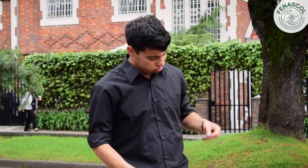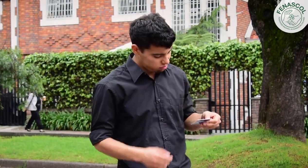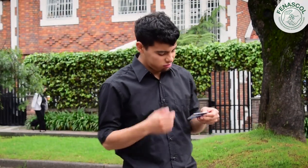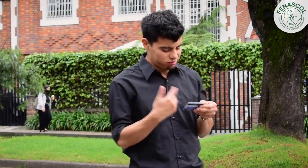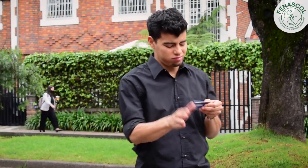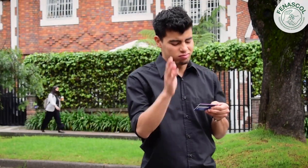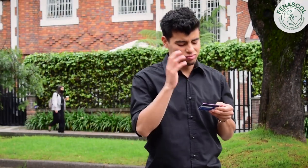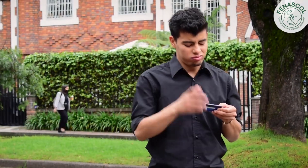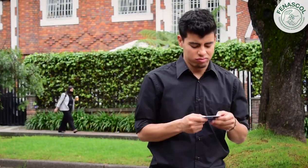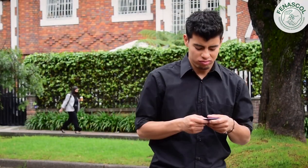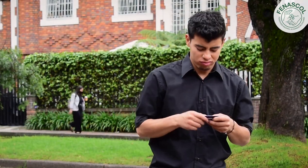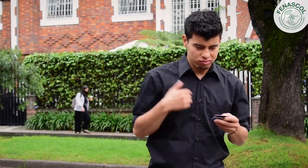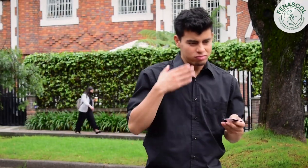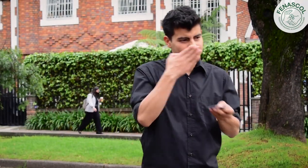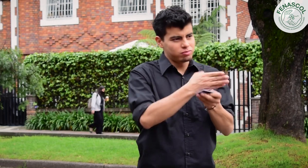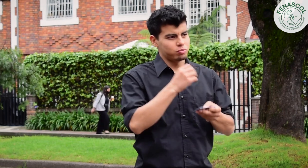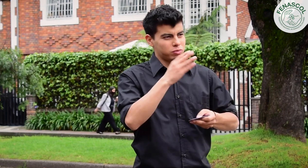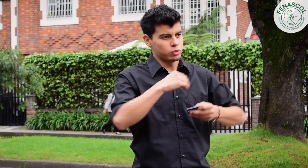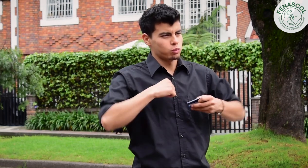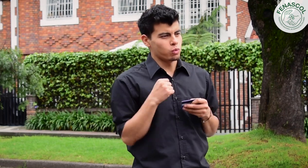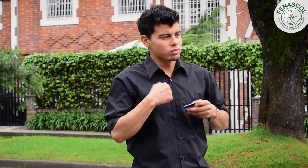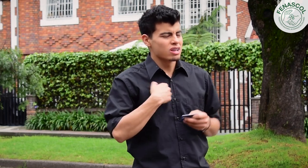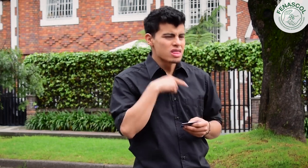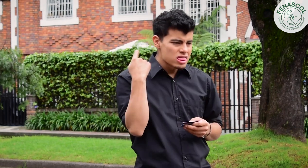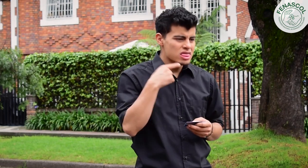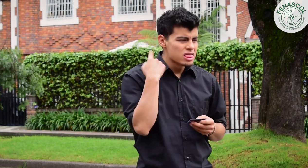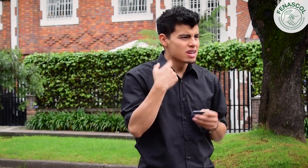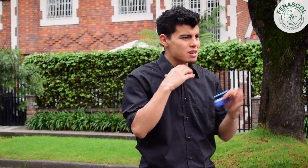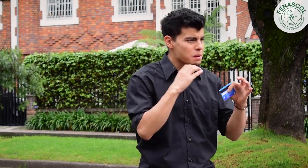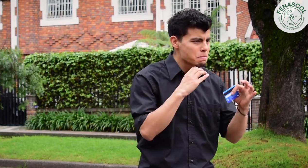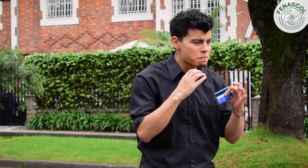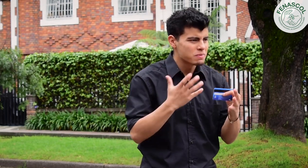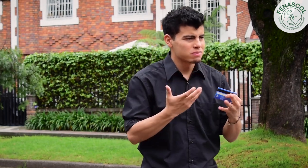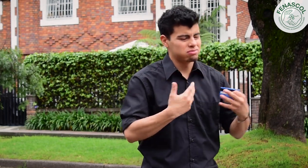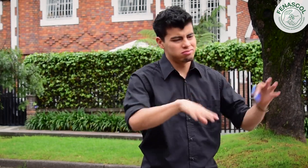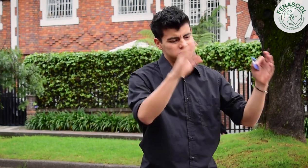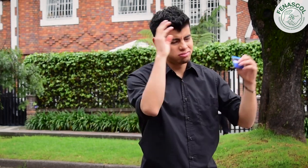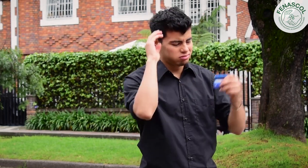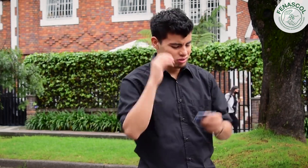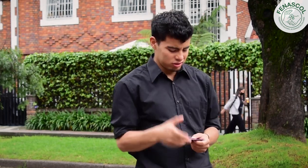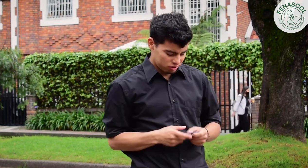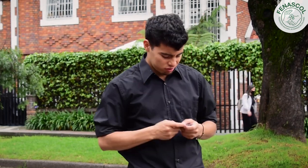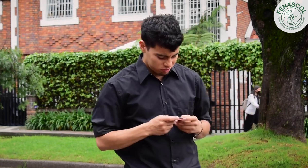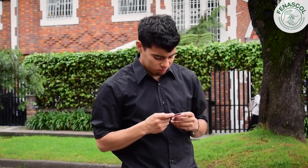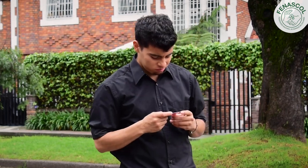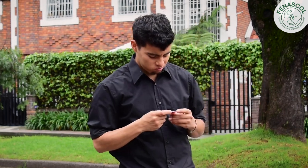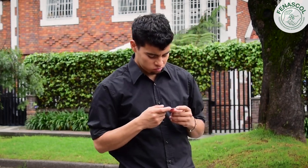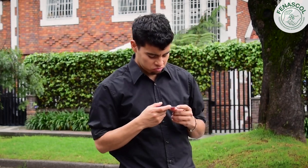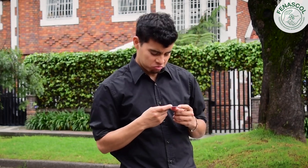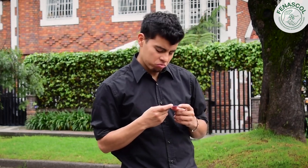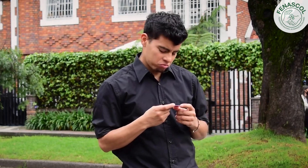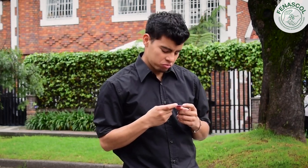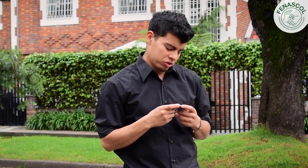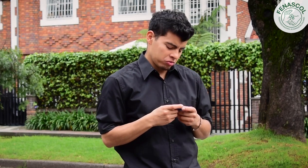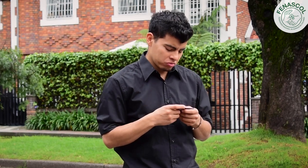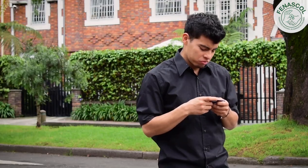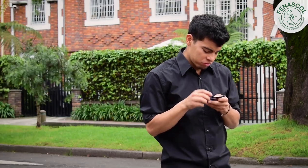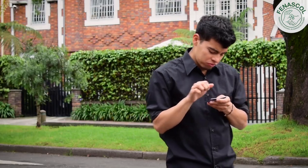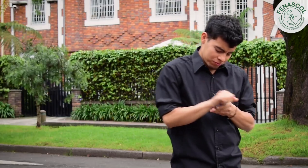¡Aj! ¿Y ahora cómo hago? Si voy al Banco de Bogotá, no podré comunicarme. ¿Qué es